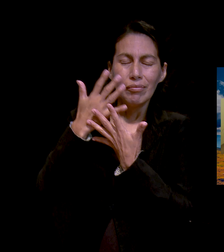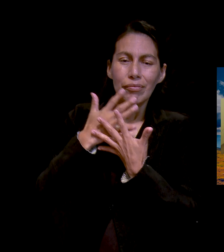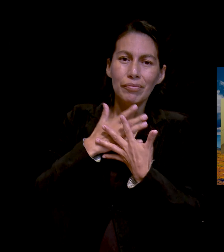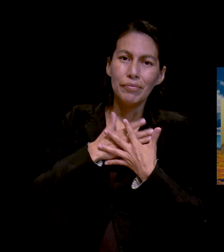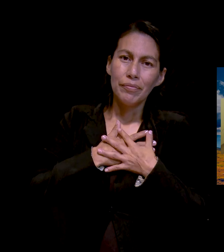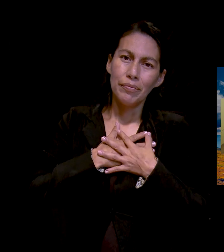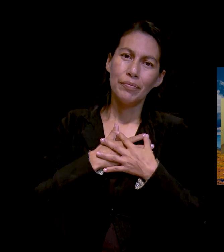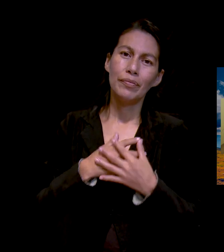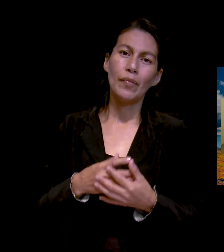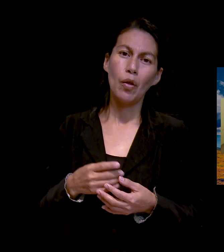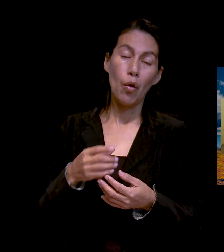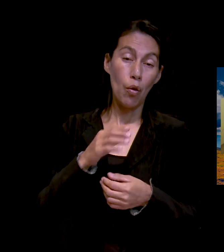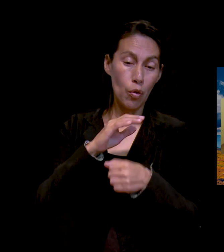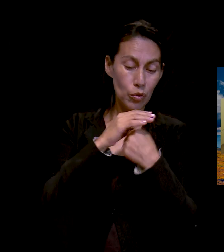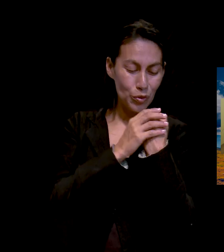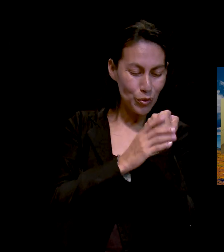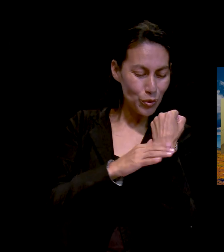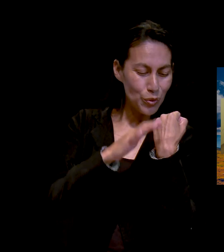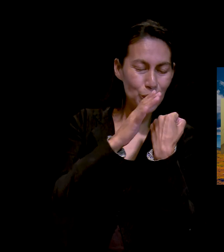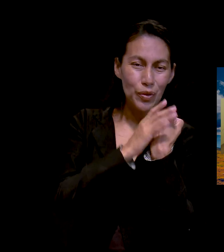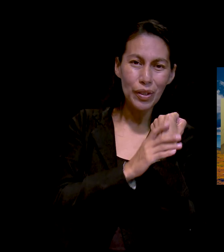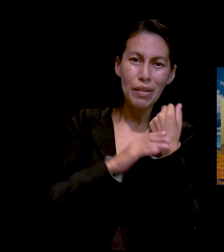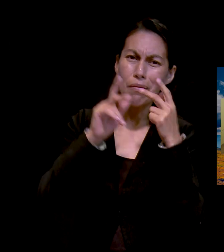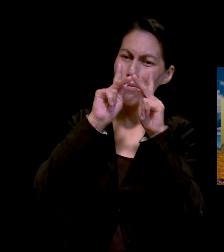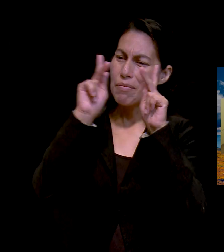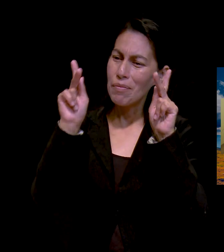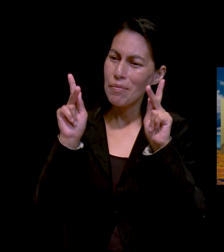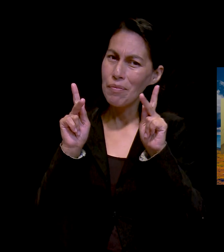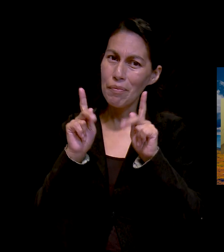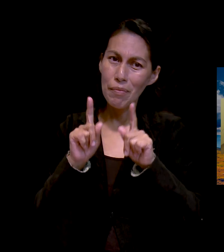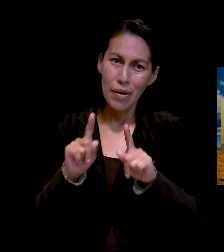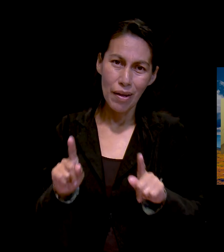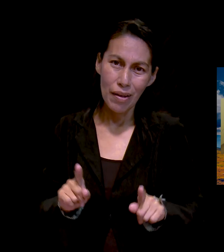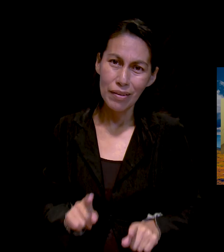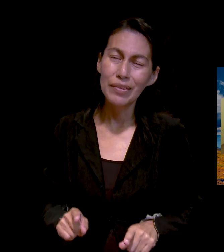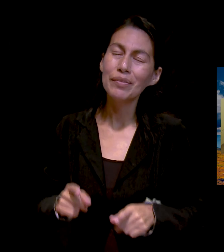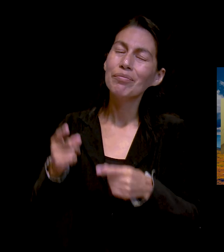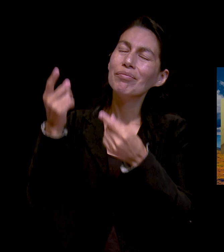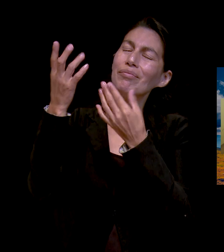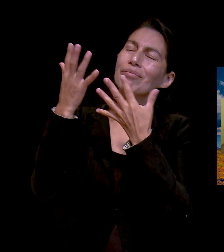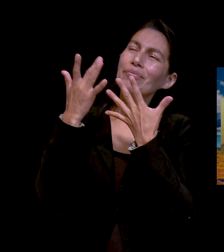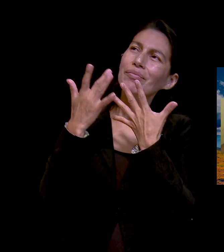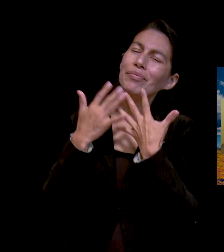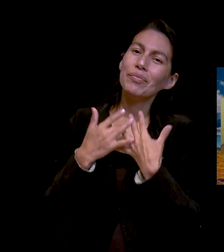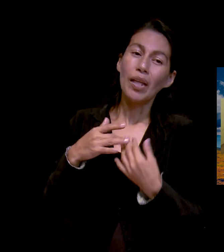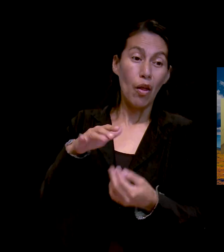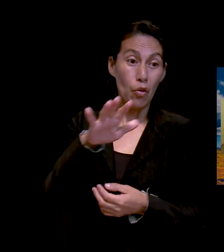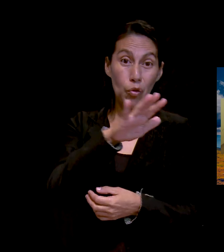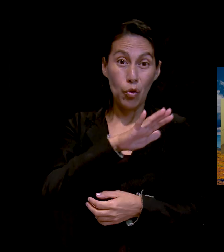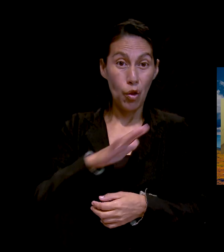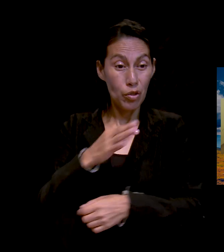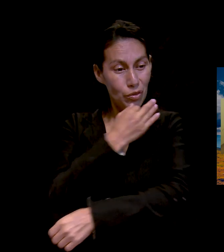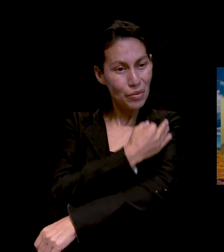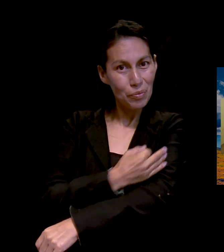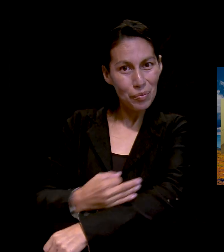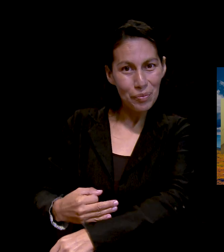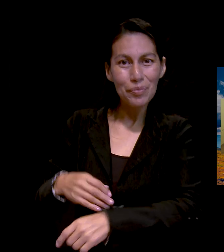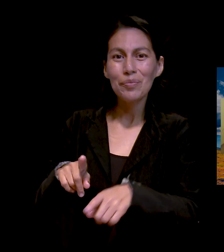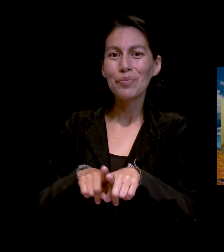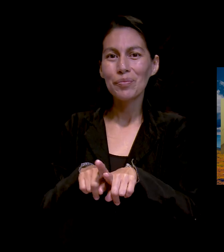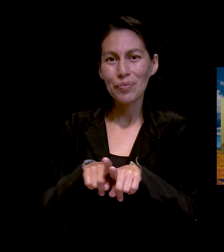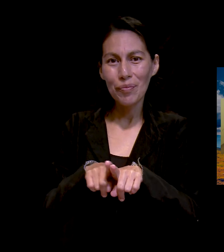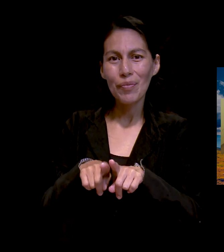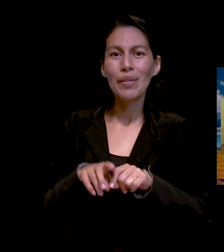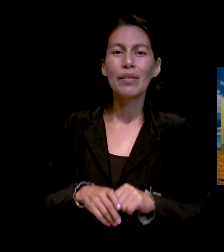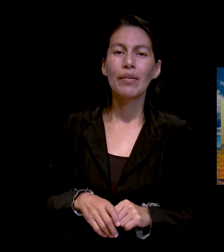Pues Dios nos dio el consuelo y nos dio esa paz. Sí, amén. Y fíjense que algo muy interesante, Pastor, con la parte de mi